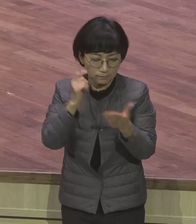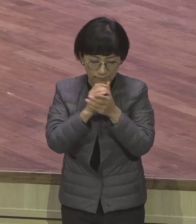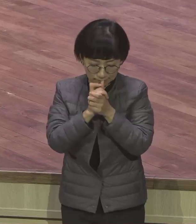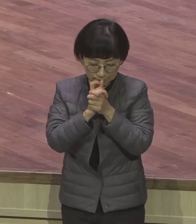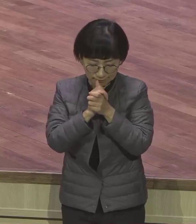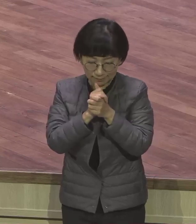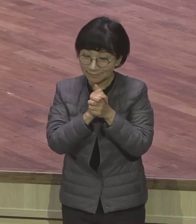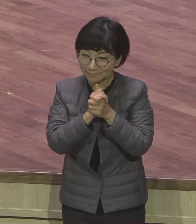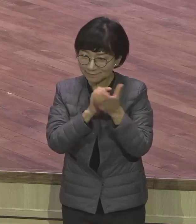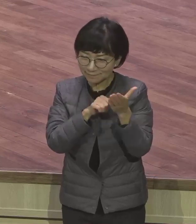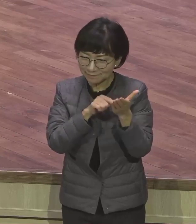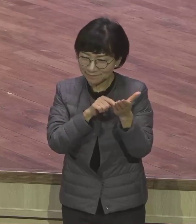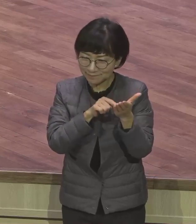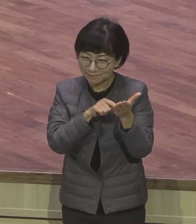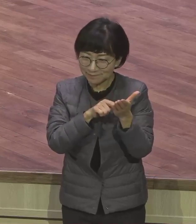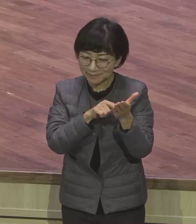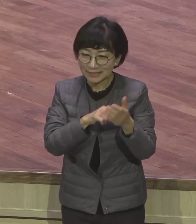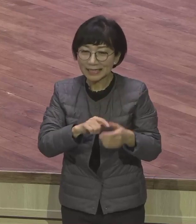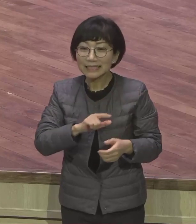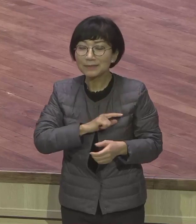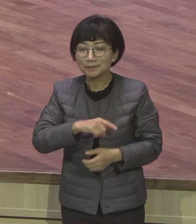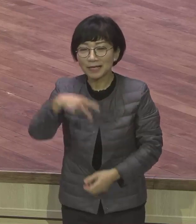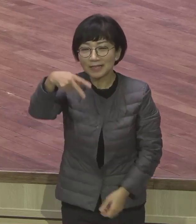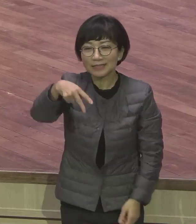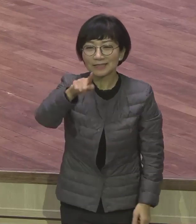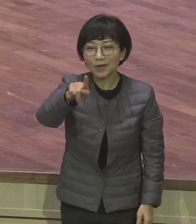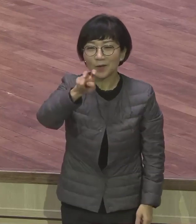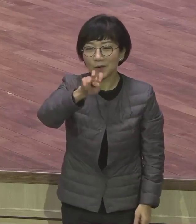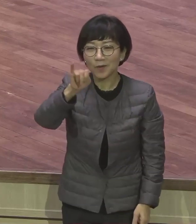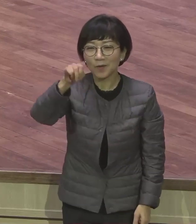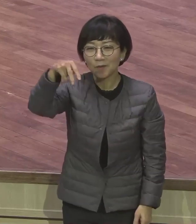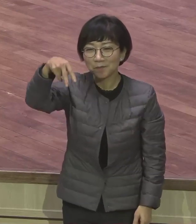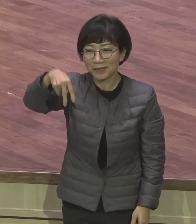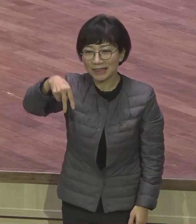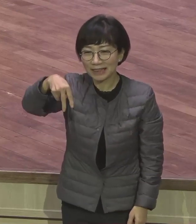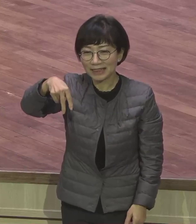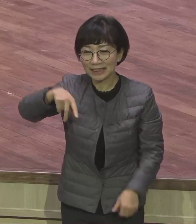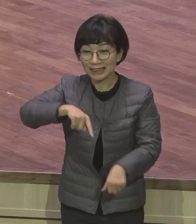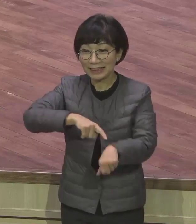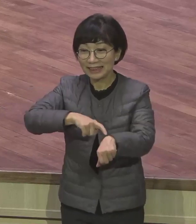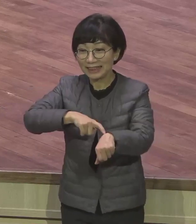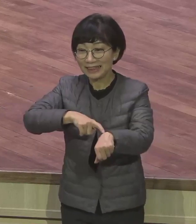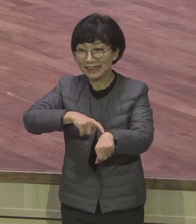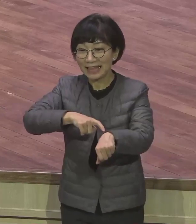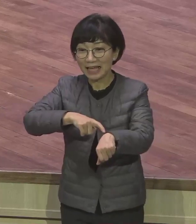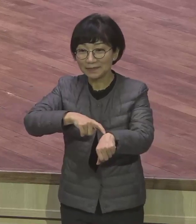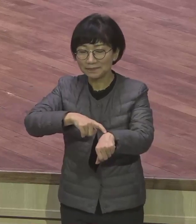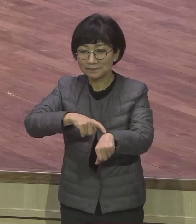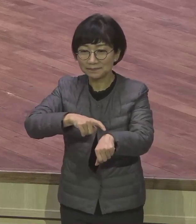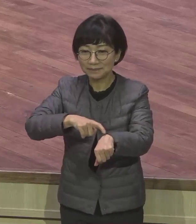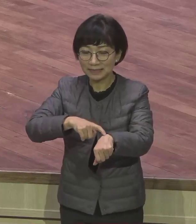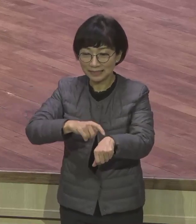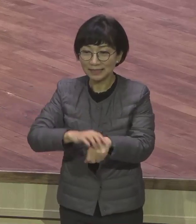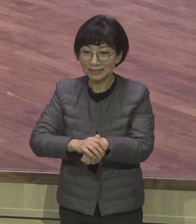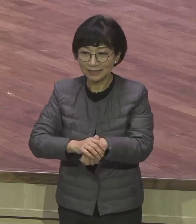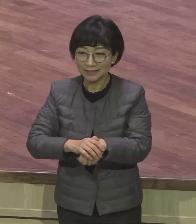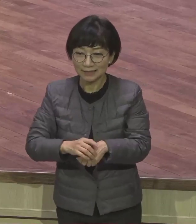가르쳐서 서미타임이라고 합니다 서미타임 여러분에게 서미타임이 있어야 서밋이 돼요 서밋은 정상입니다